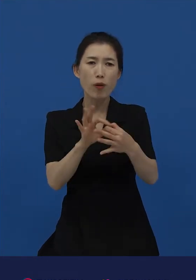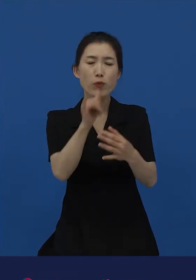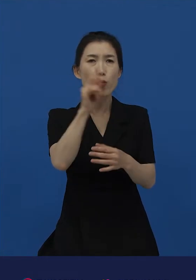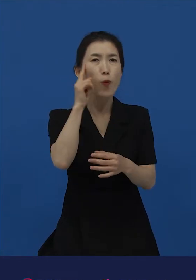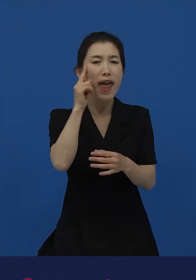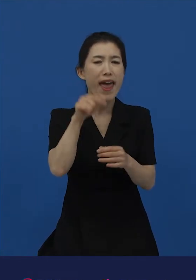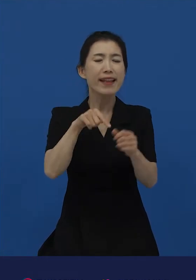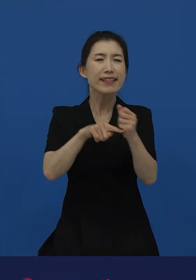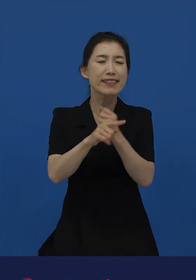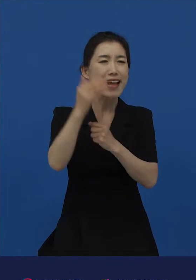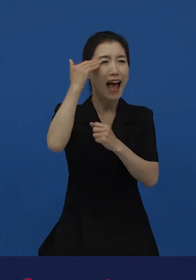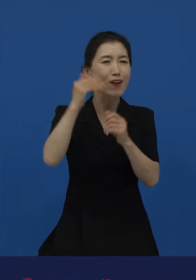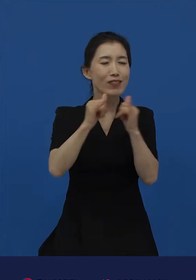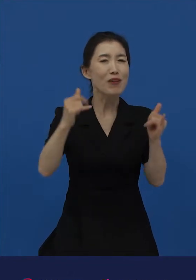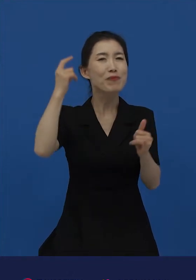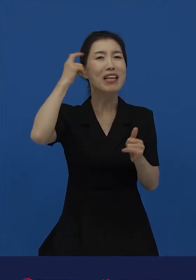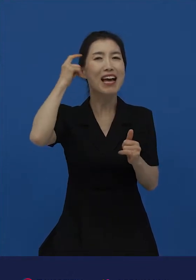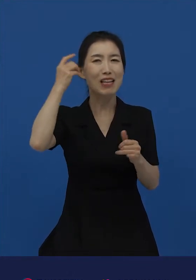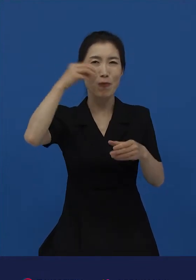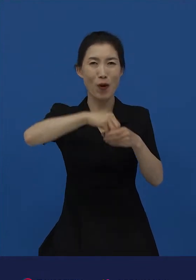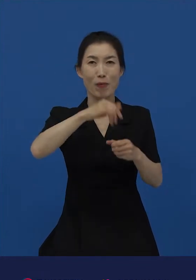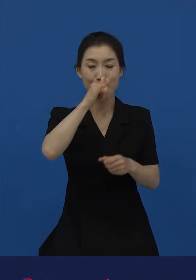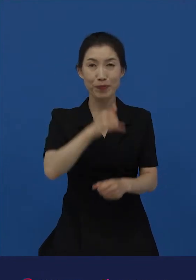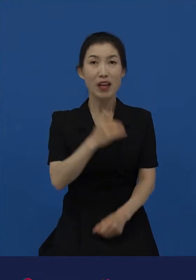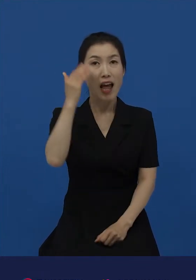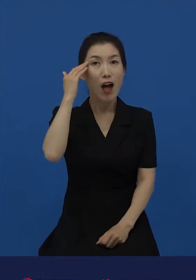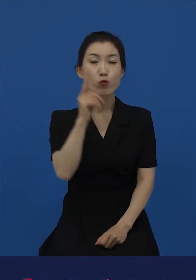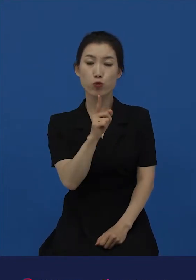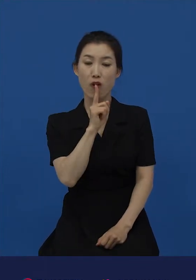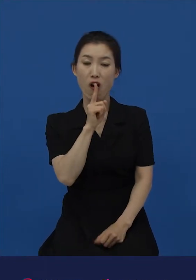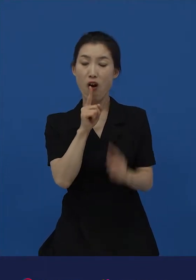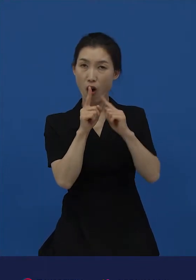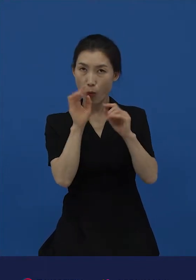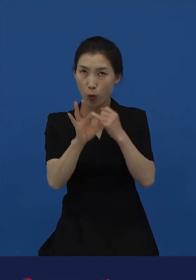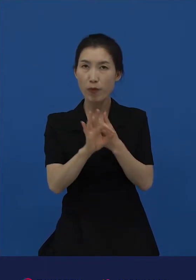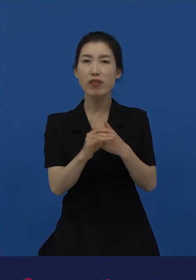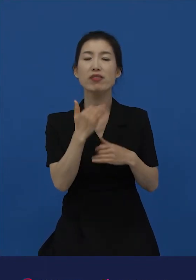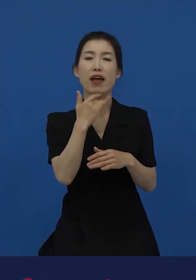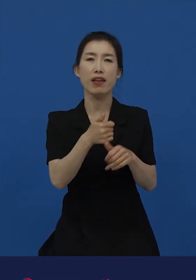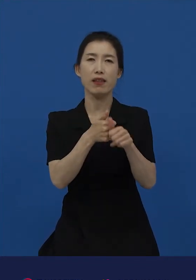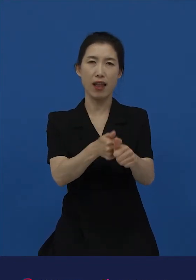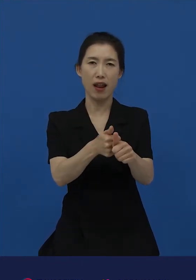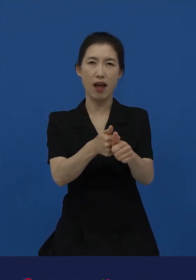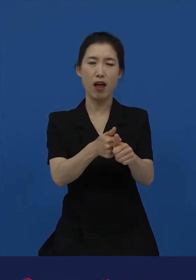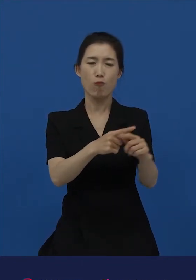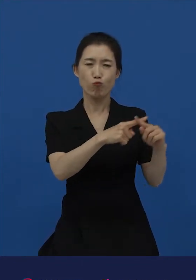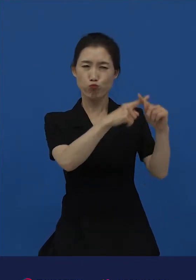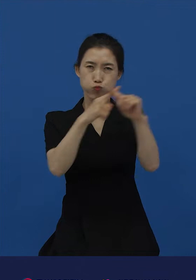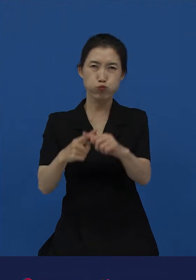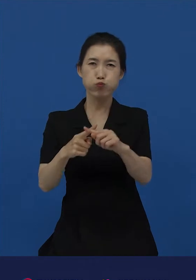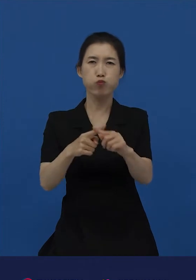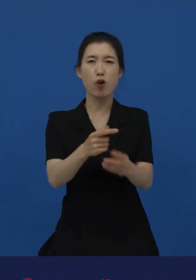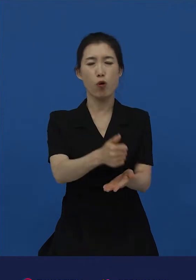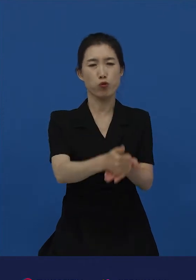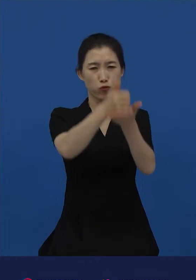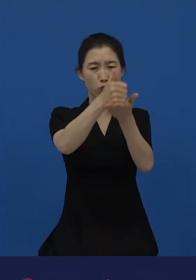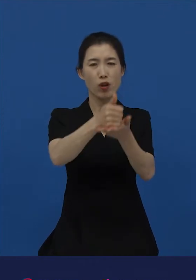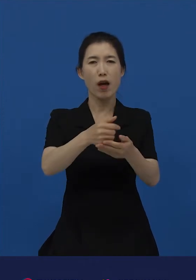존재합니다. 한국어는 나이에 의해서 무조건적으로 주어지는 비대칭적인 권력관계를